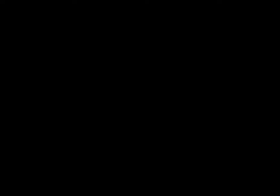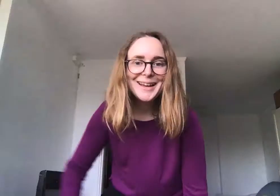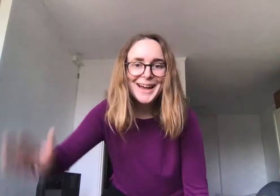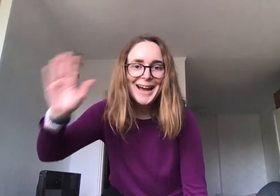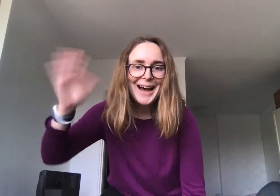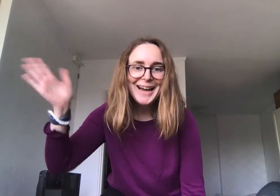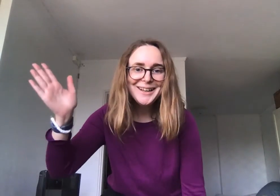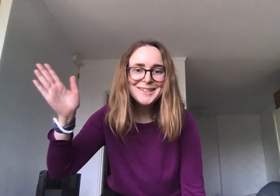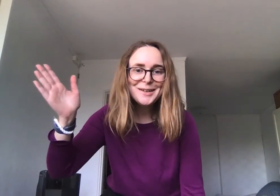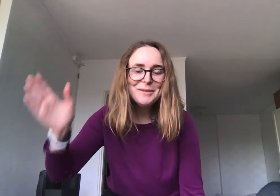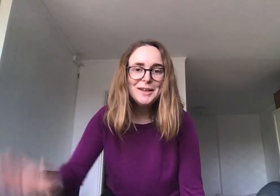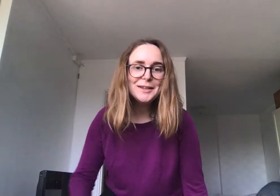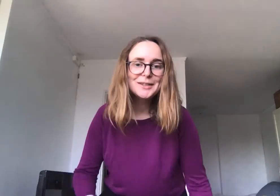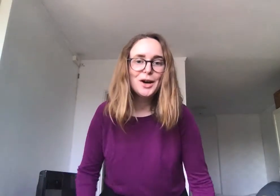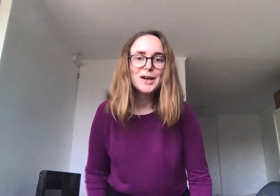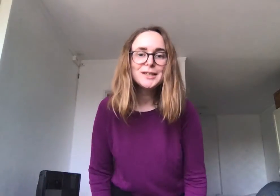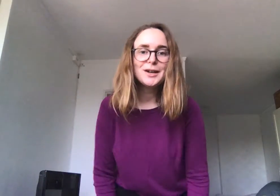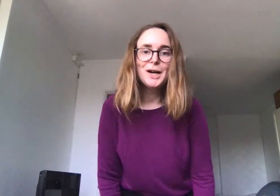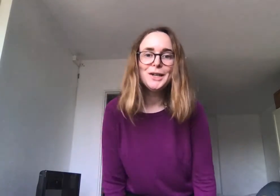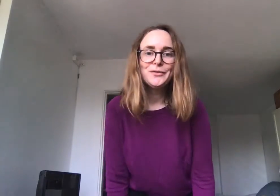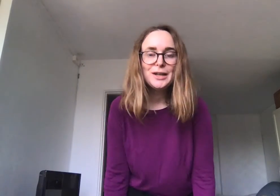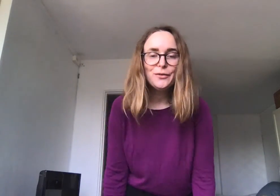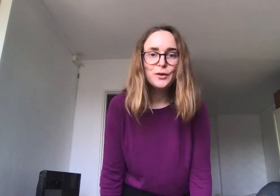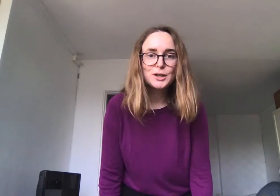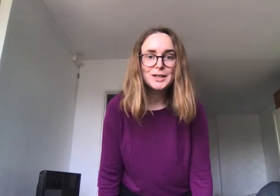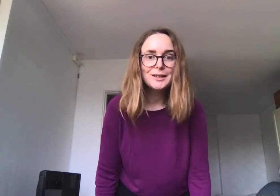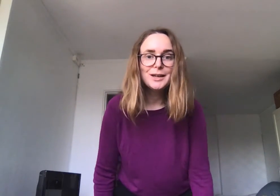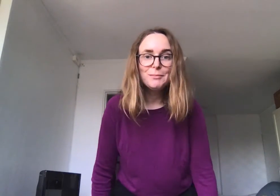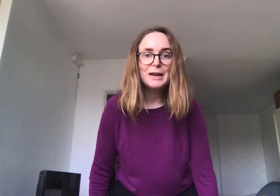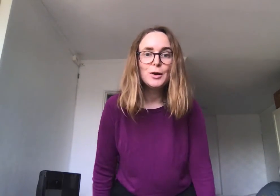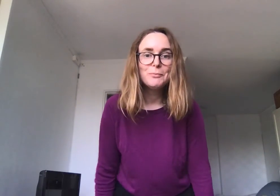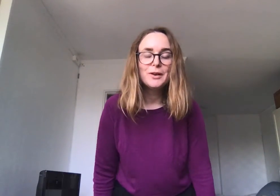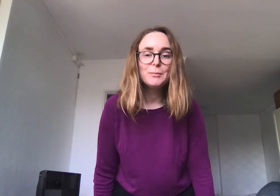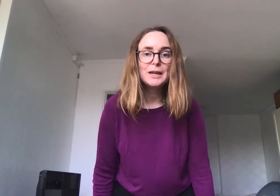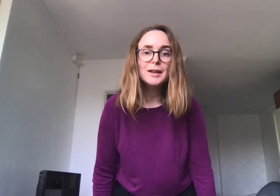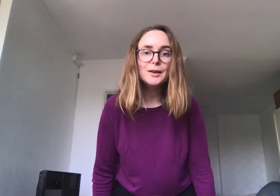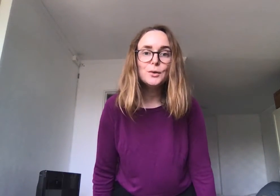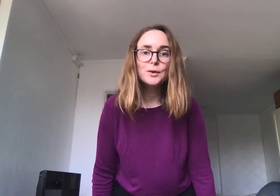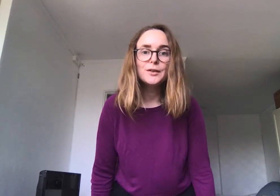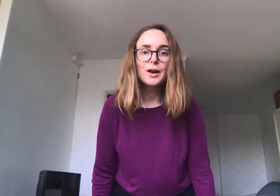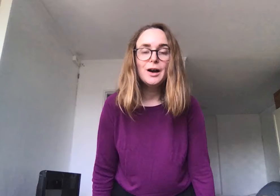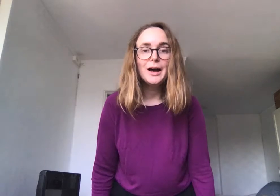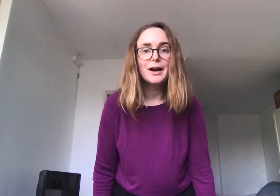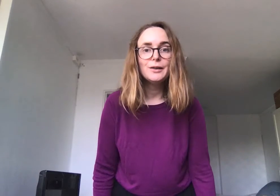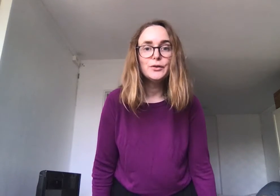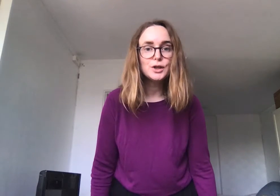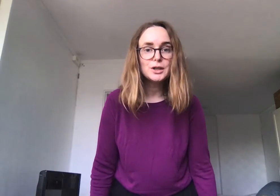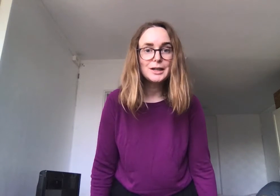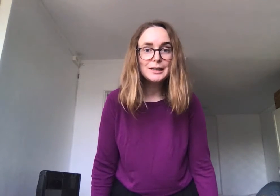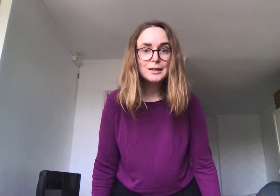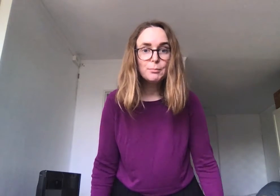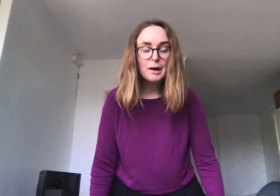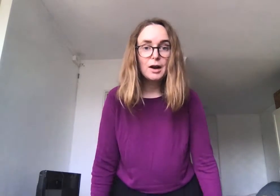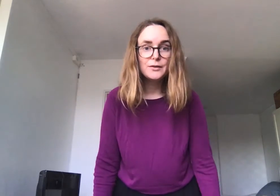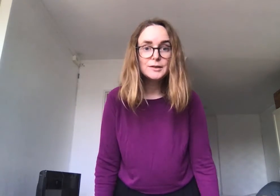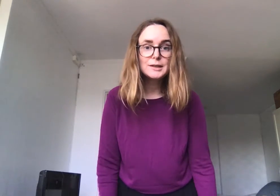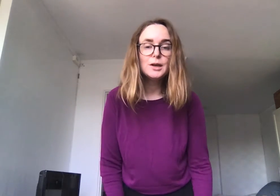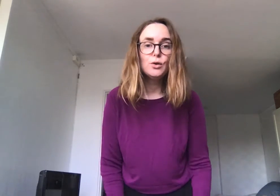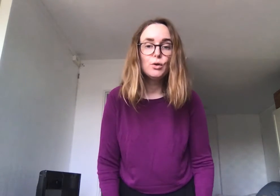Hei alle sammen! Da skal vi fortsette med oppvarmingen, og da er det først litt balanse og